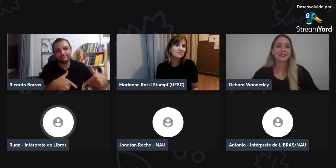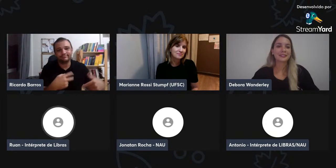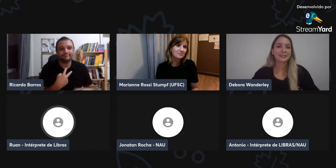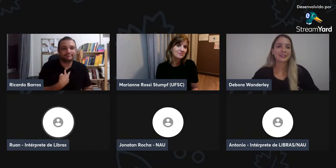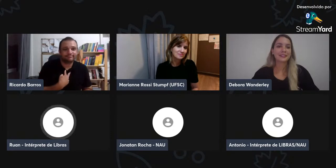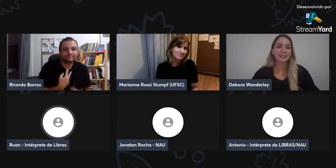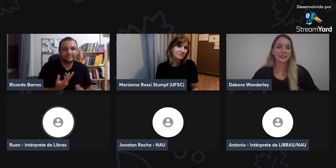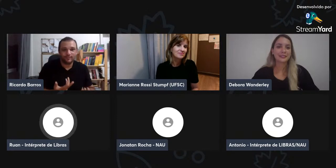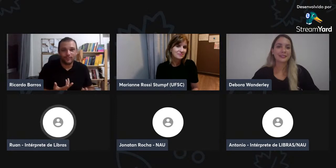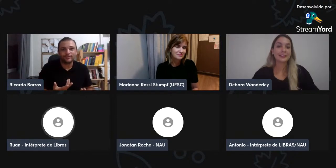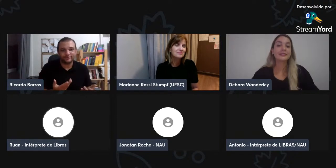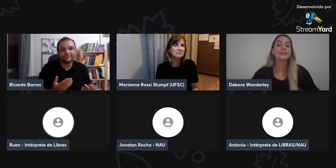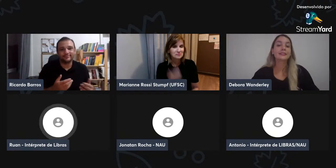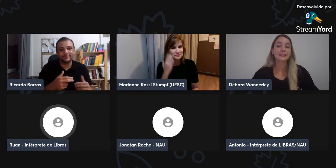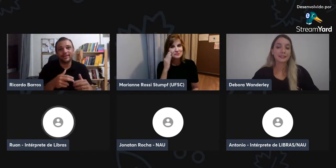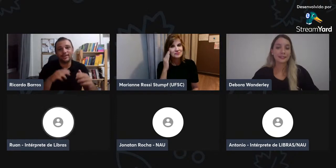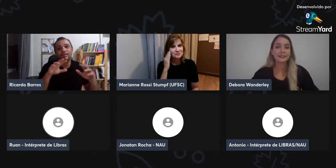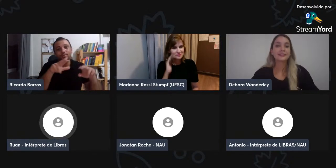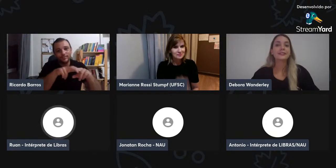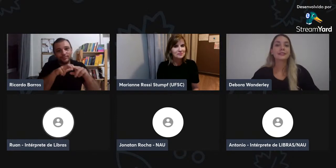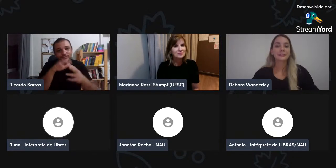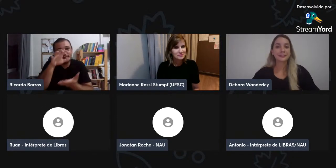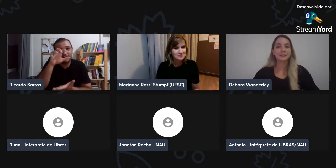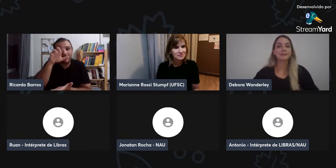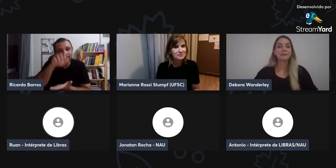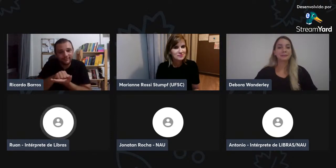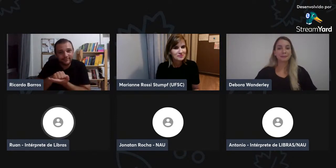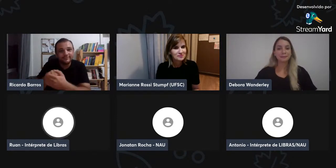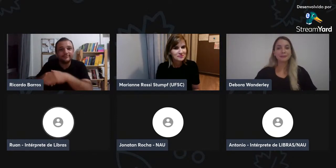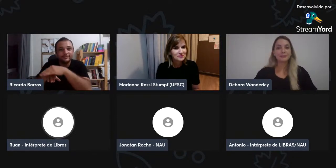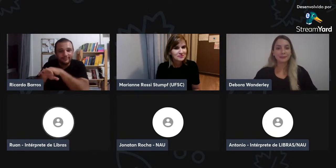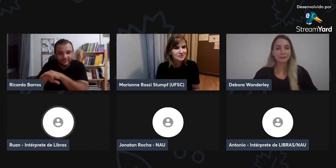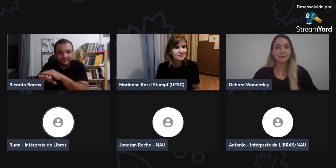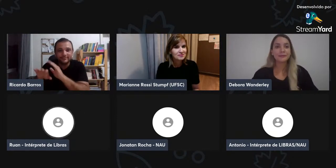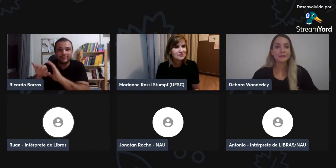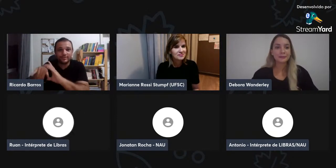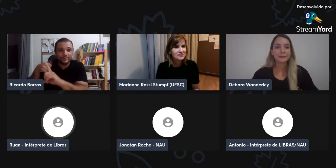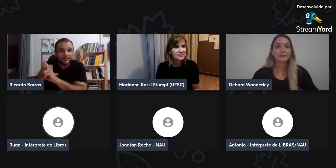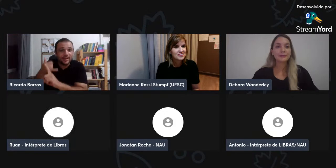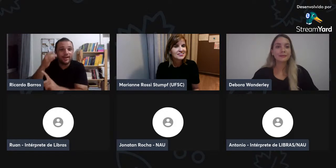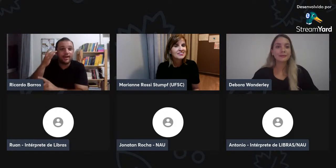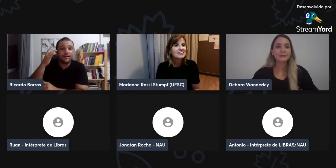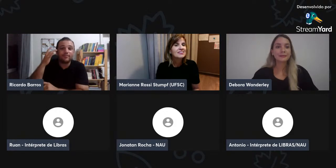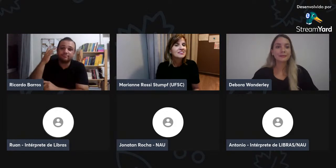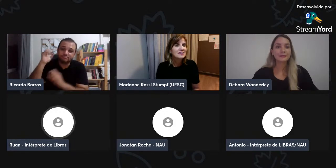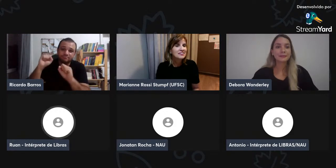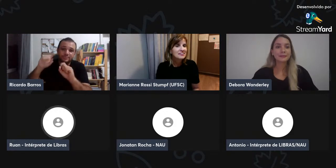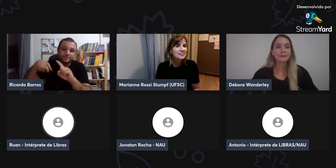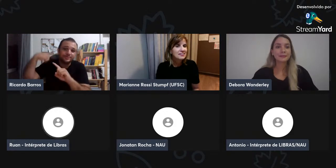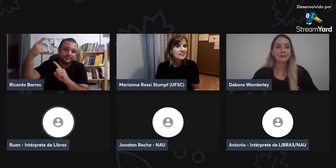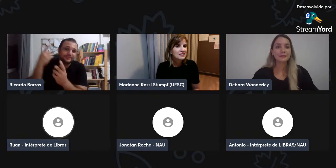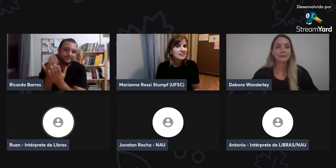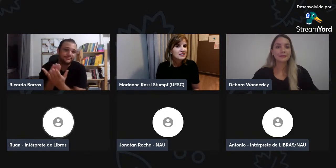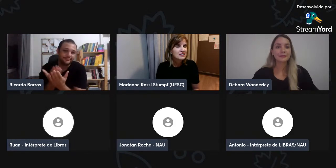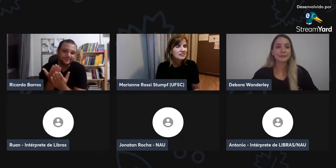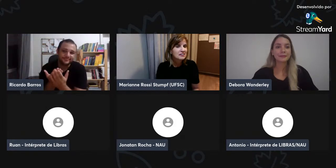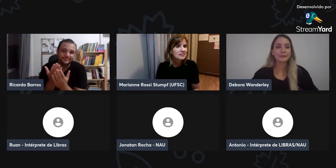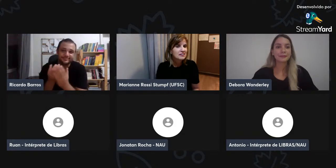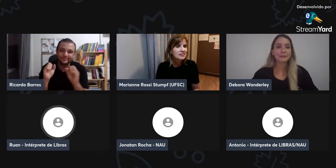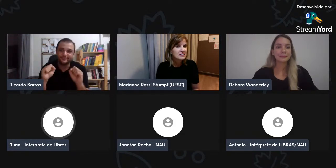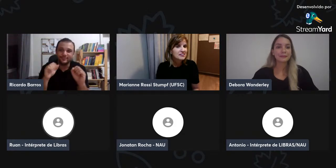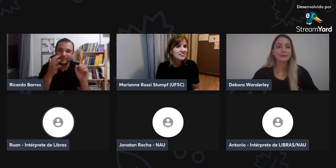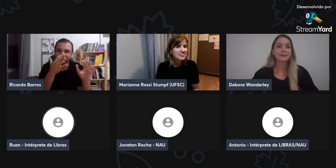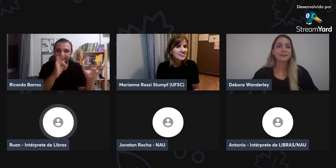Alguns alunos não podem ir na quarta, porque trabalham, são ocupados, e alguns alunos também não podem ter isso, porque estão na torre de quarta.